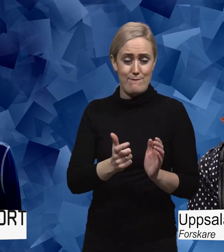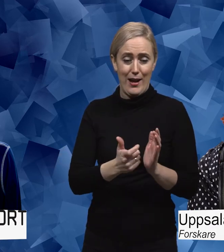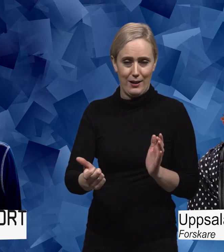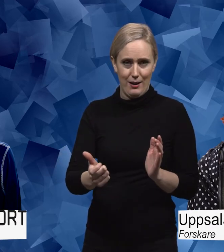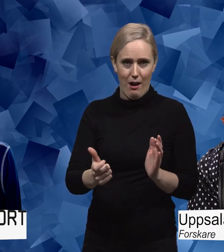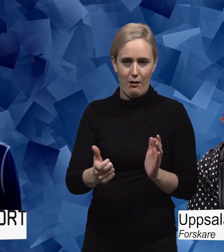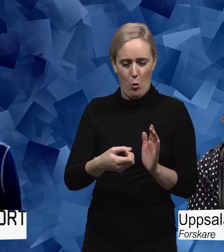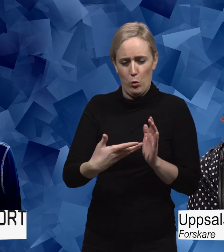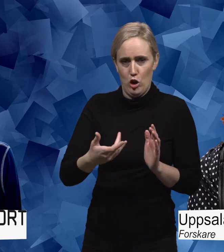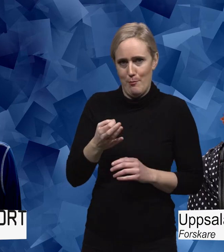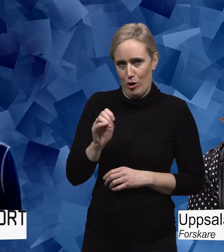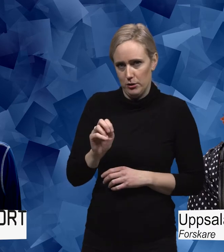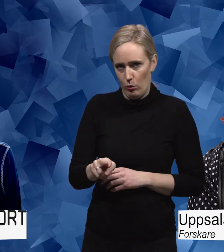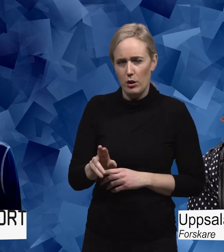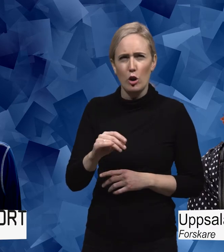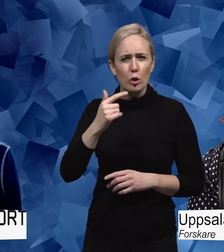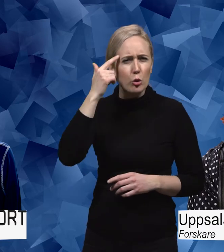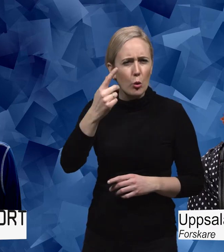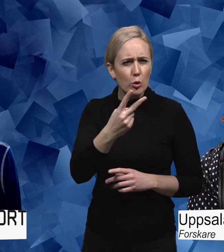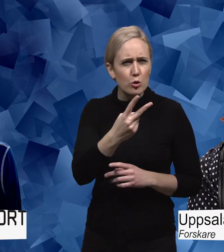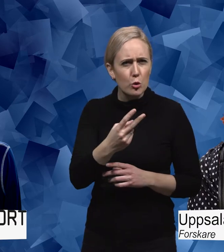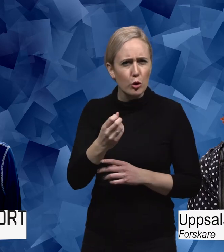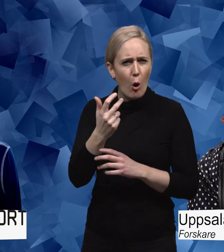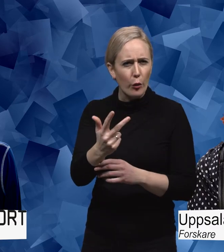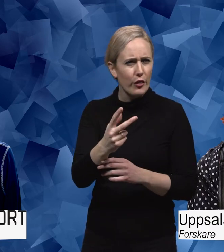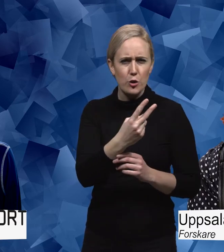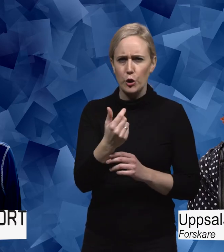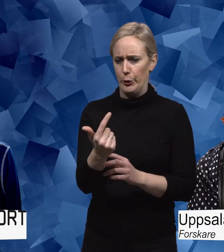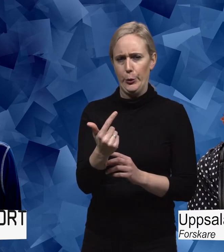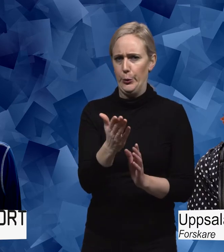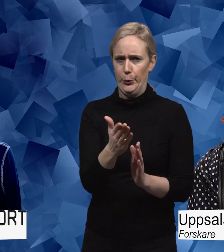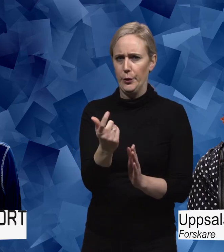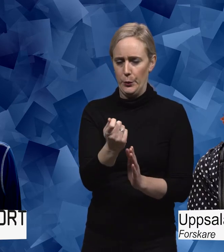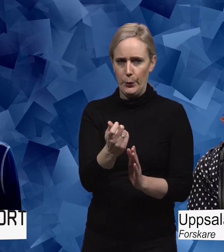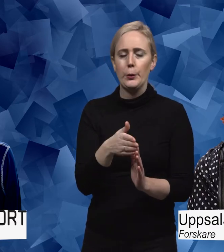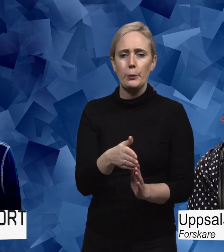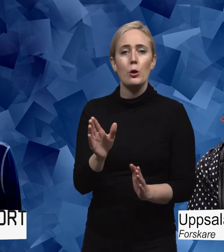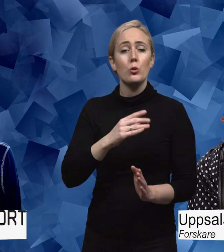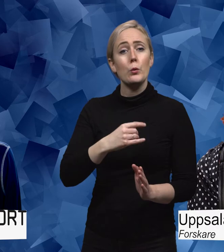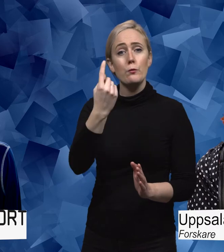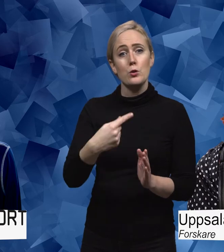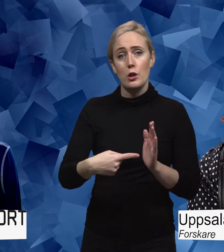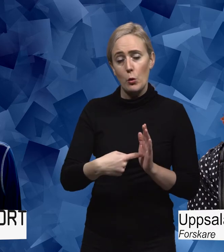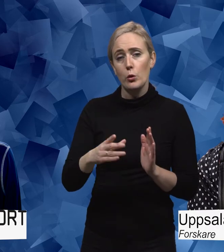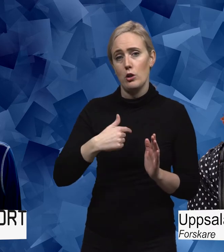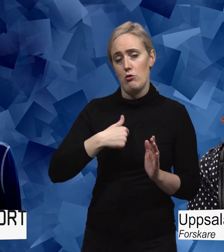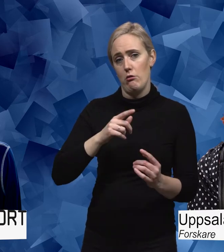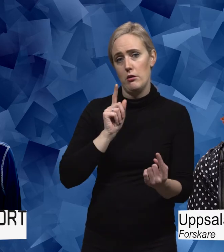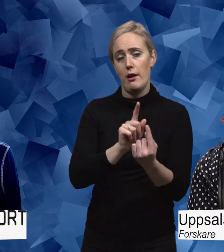Parkinson, Jag tror att det var 2008 eller 2007, någonstans där. Och då fick jag för första gången träffa andra